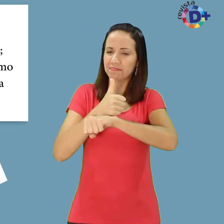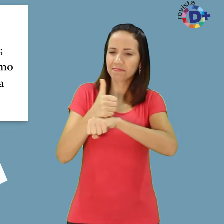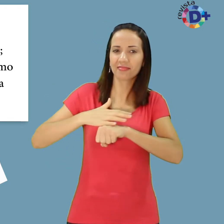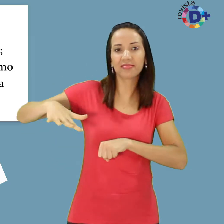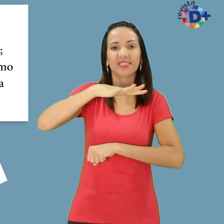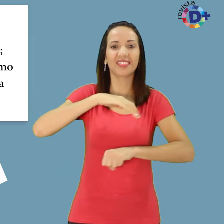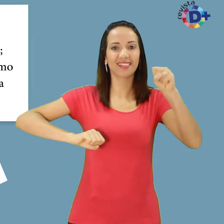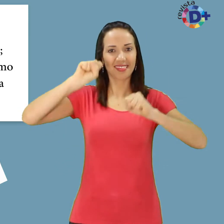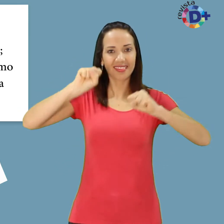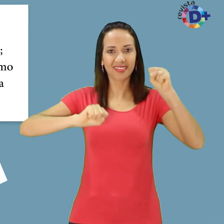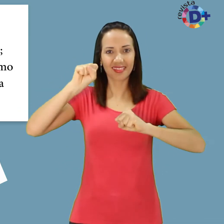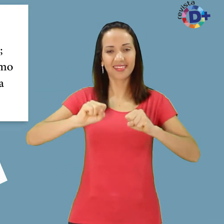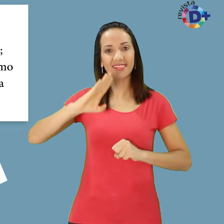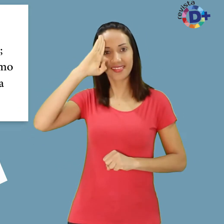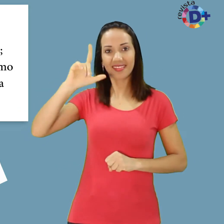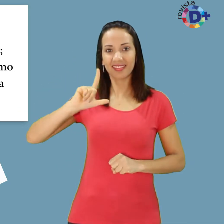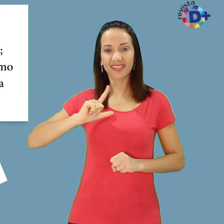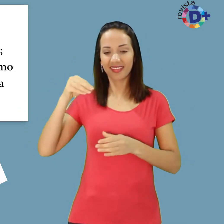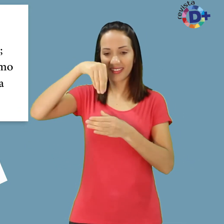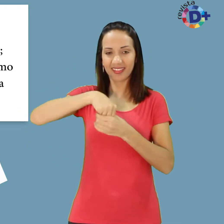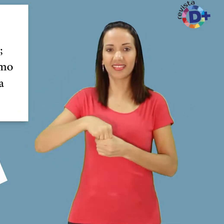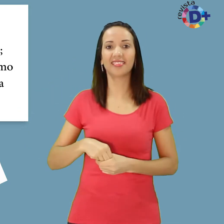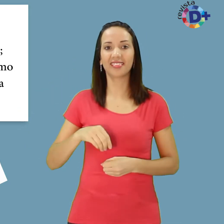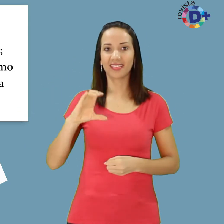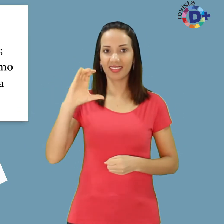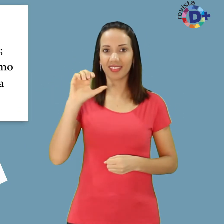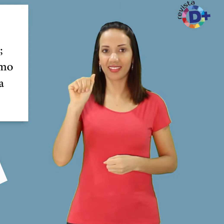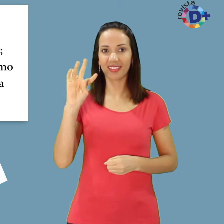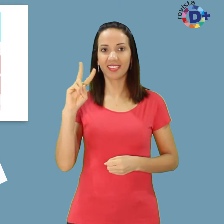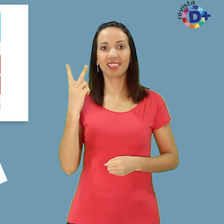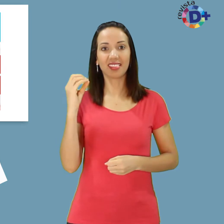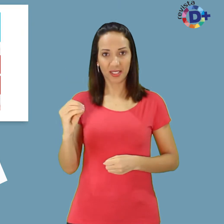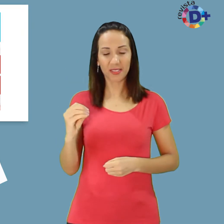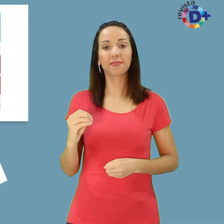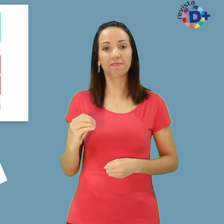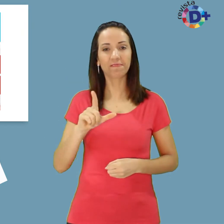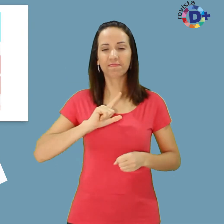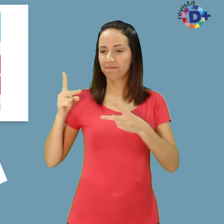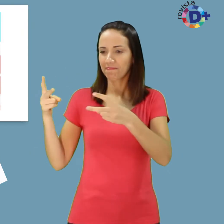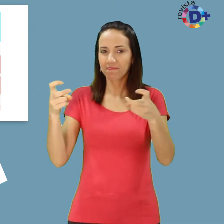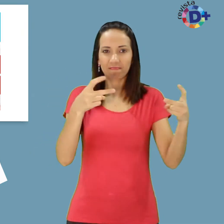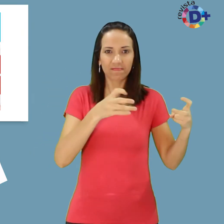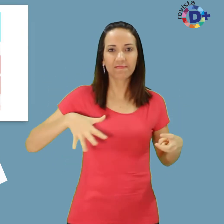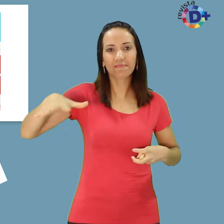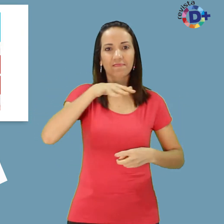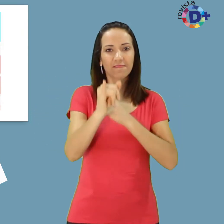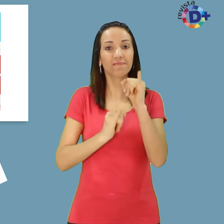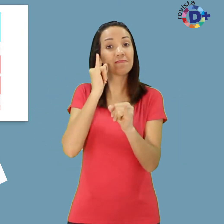empresarial, incluindo a própria Cato. Para explorar a inclusão no âmbito digital, o